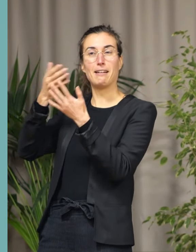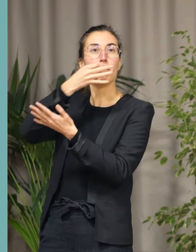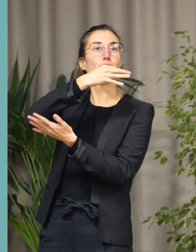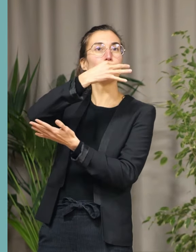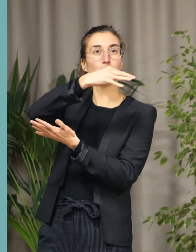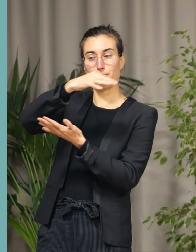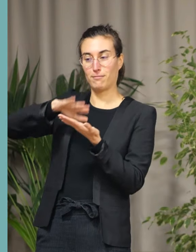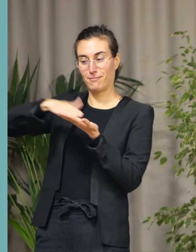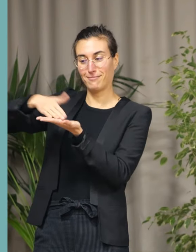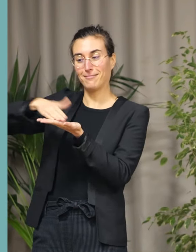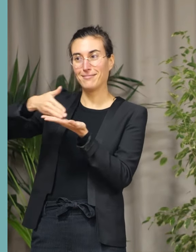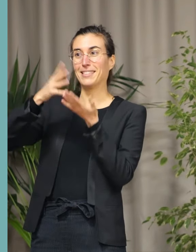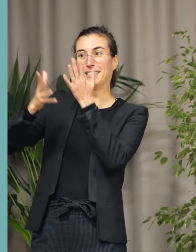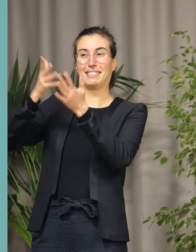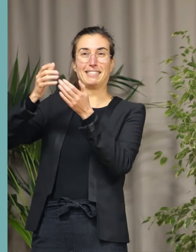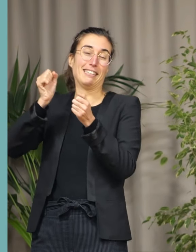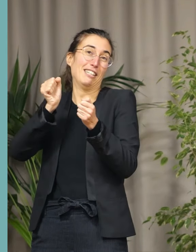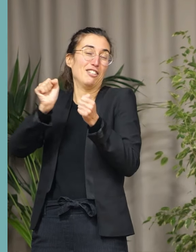les gestes.